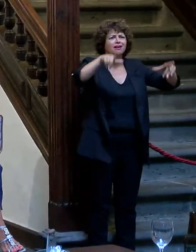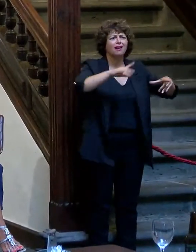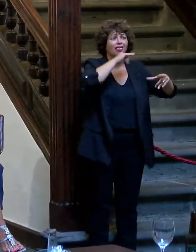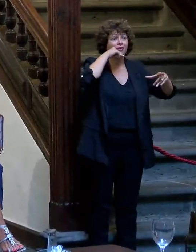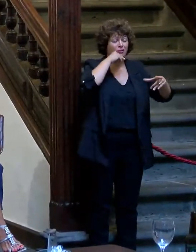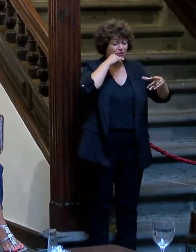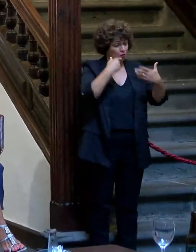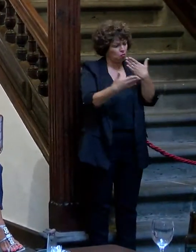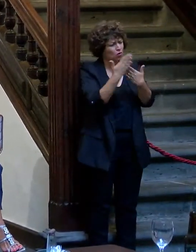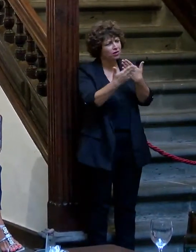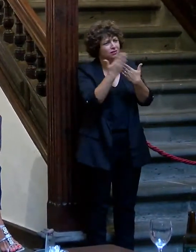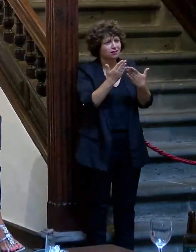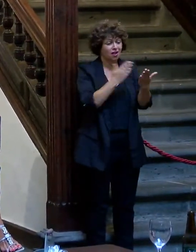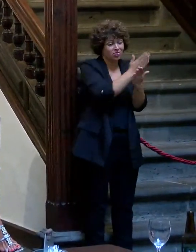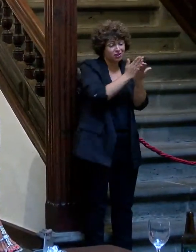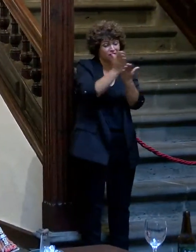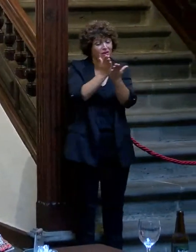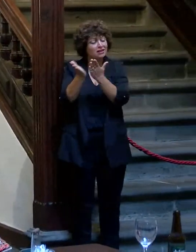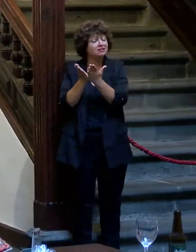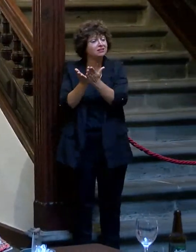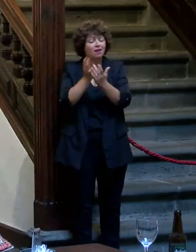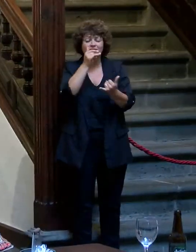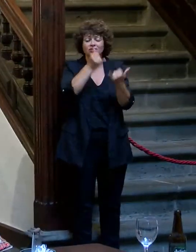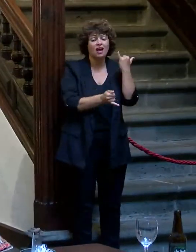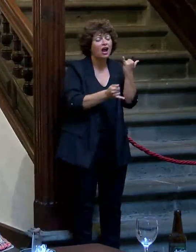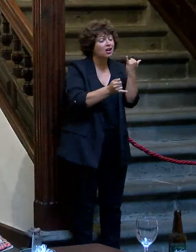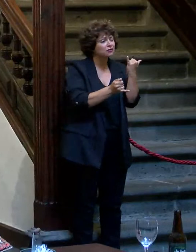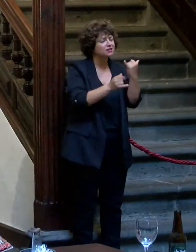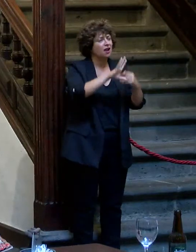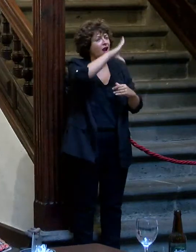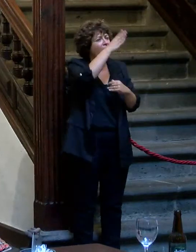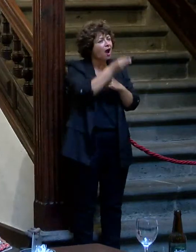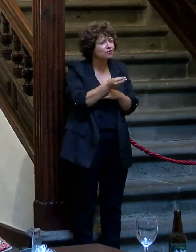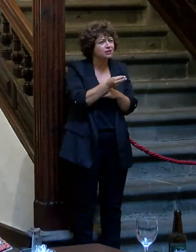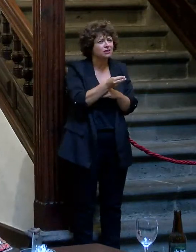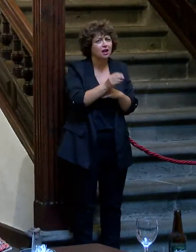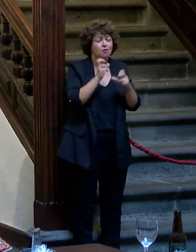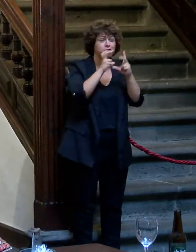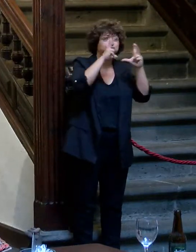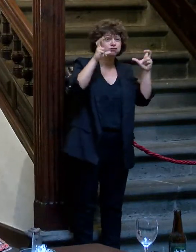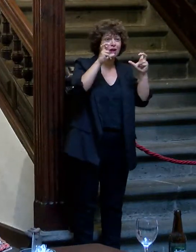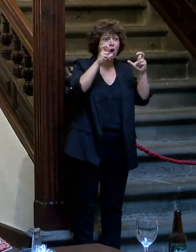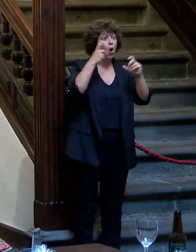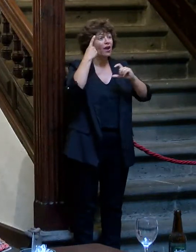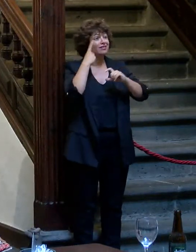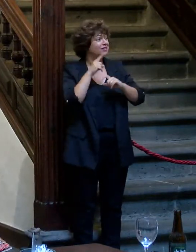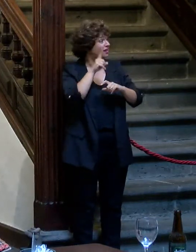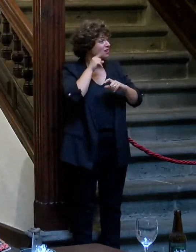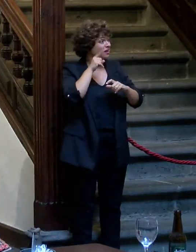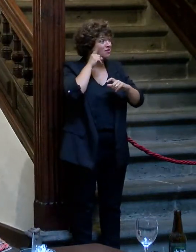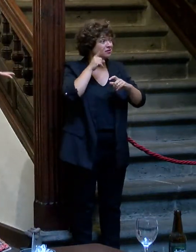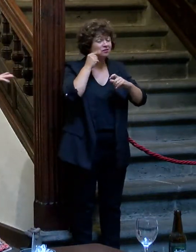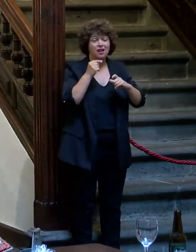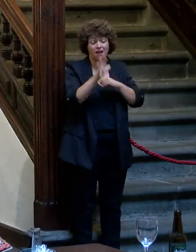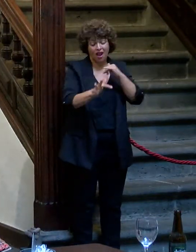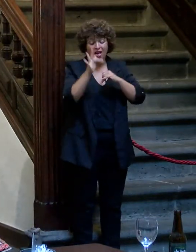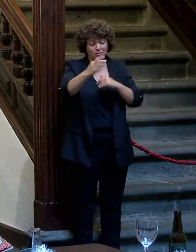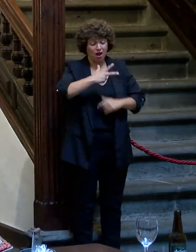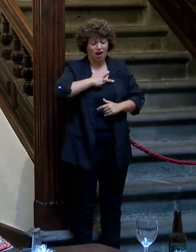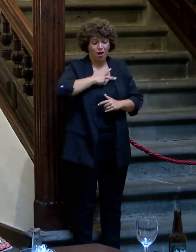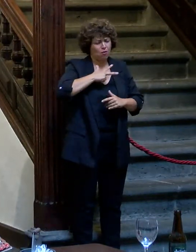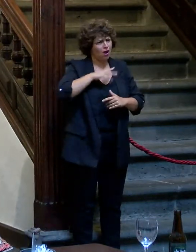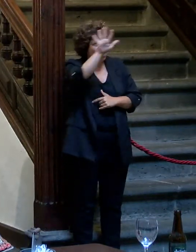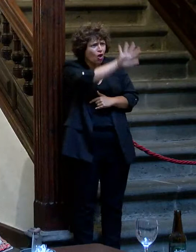modernidad y diversidad de verdad sería que fuera trans, africana, gorda, lesbiana y que además fuera abogada del Estado.